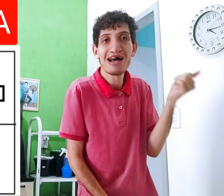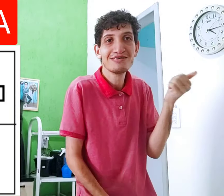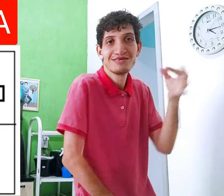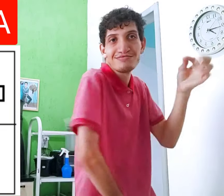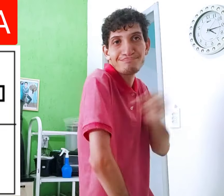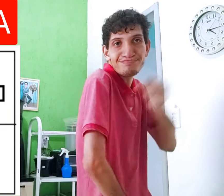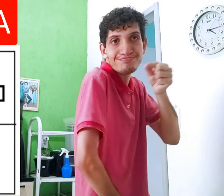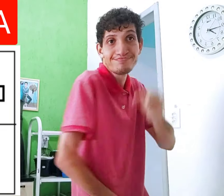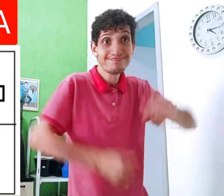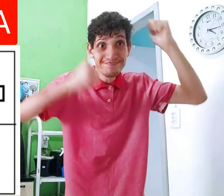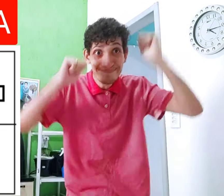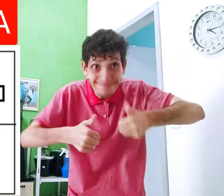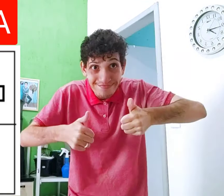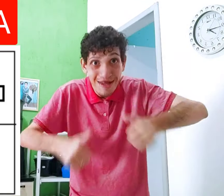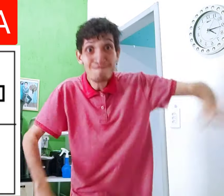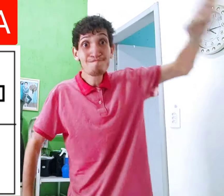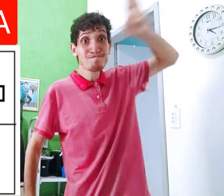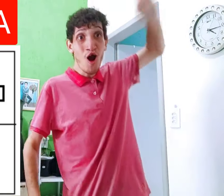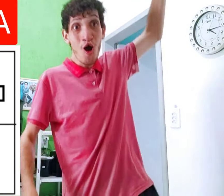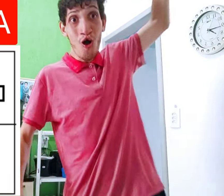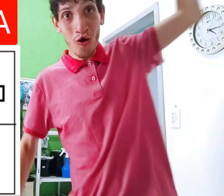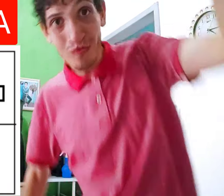Então quase melhor esse daqui, tá? Vamos!